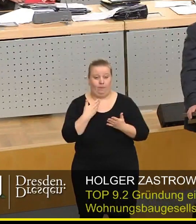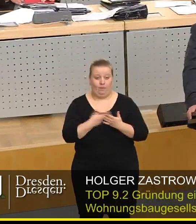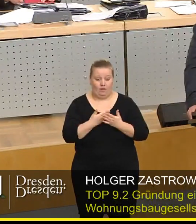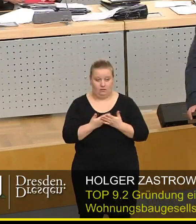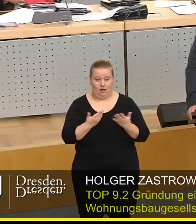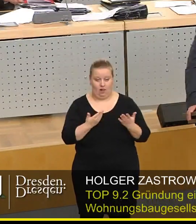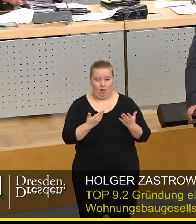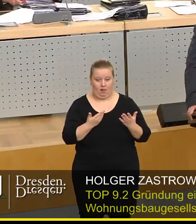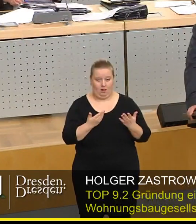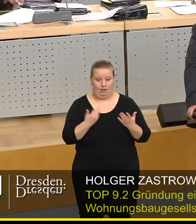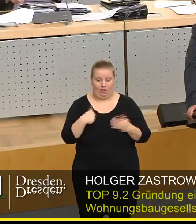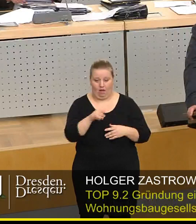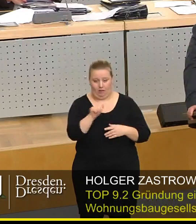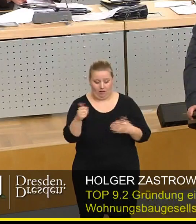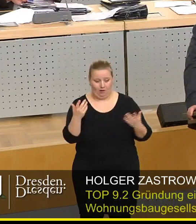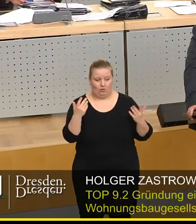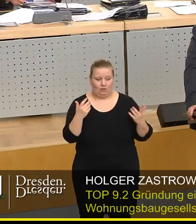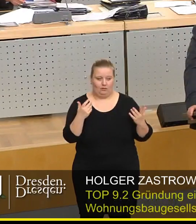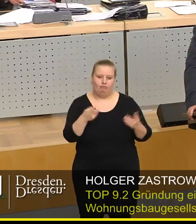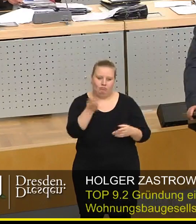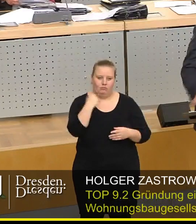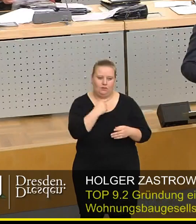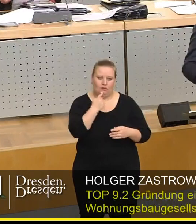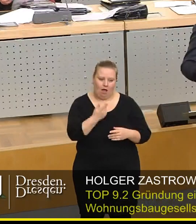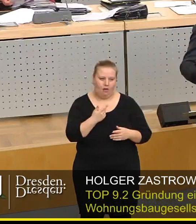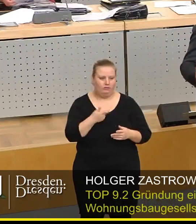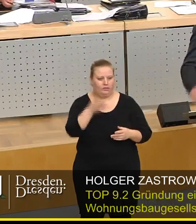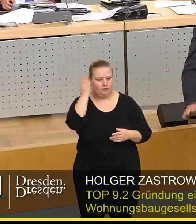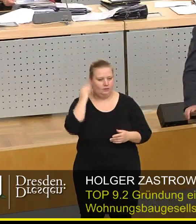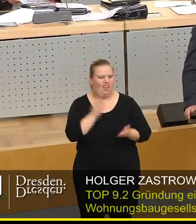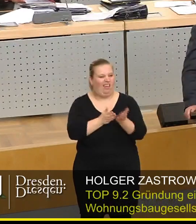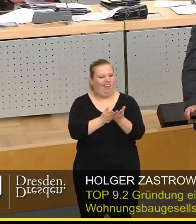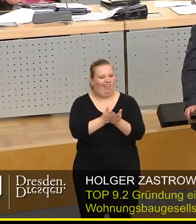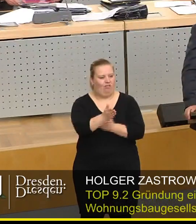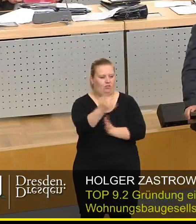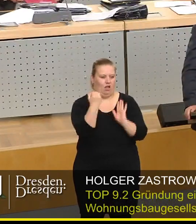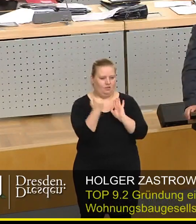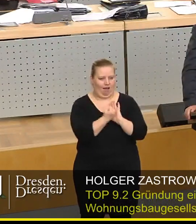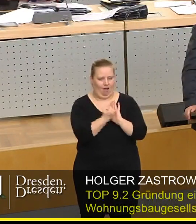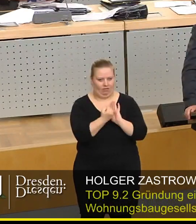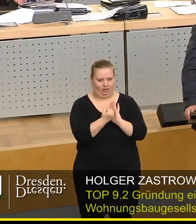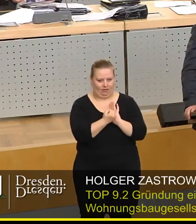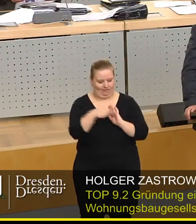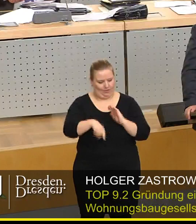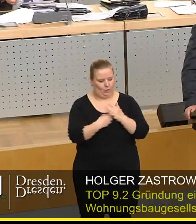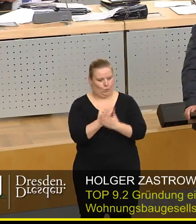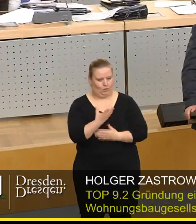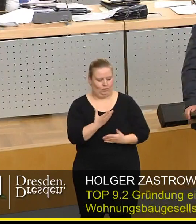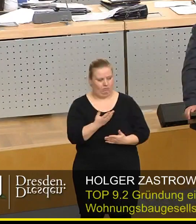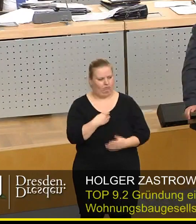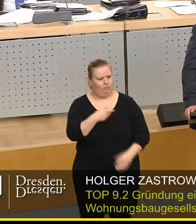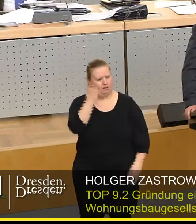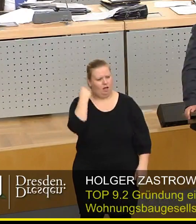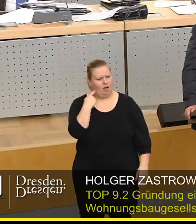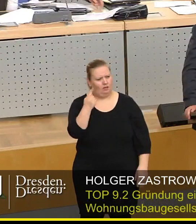Herr Abbenarius, Sie haben ja von der Ewigkeitsgarantie für das, was Sie heute gründen wollen, gesprochen. Wir